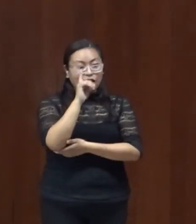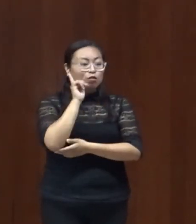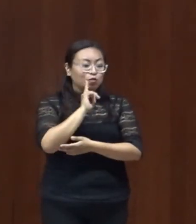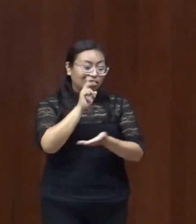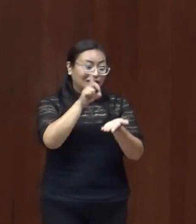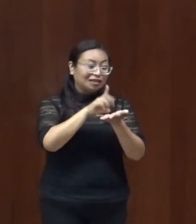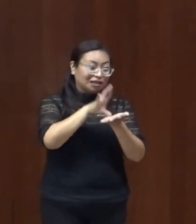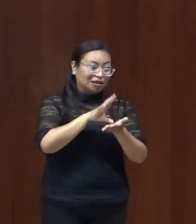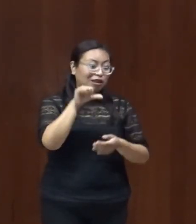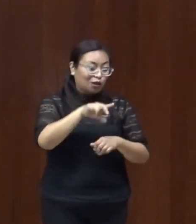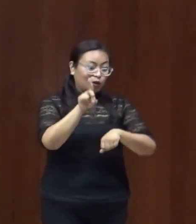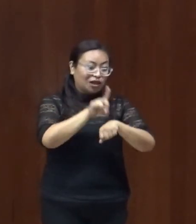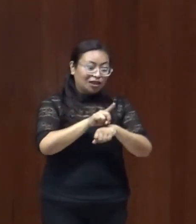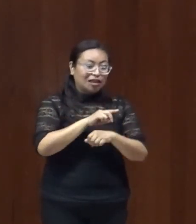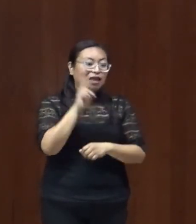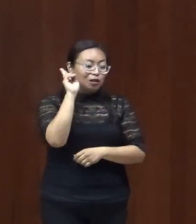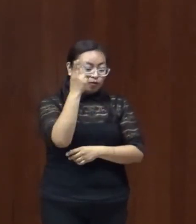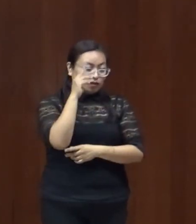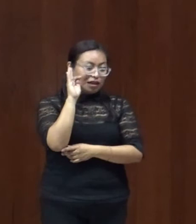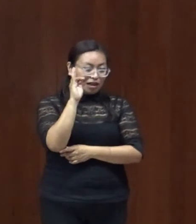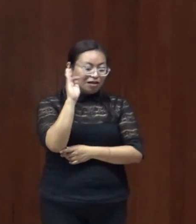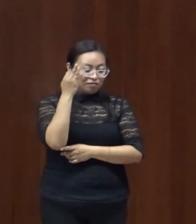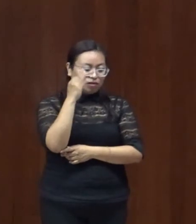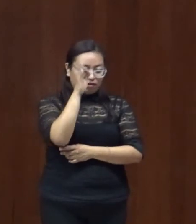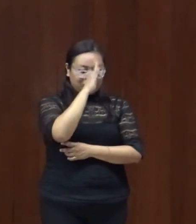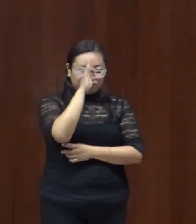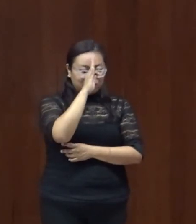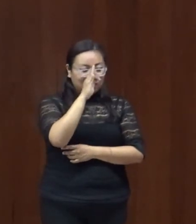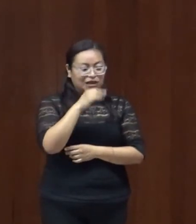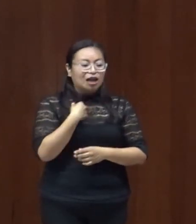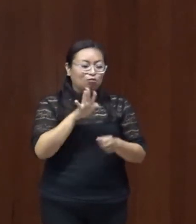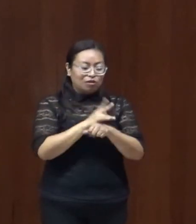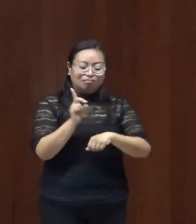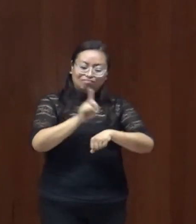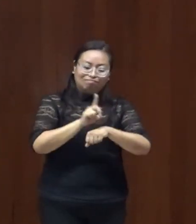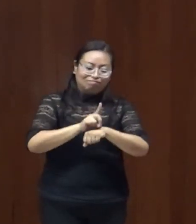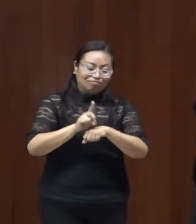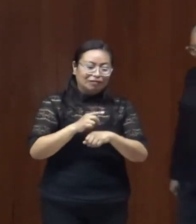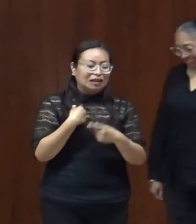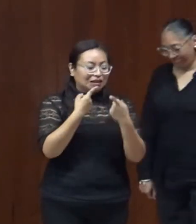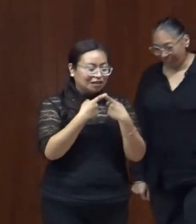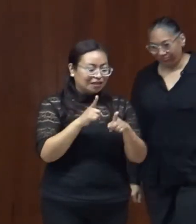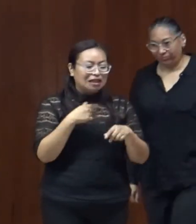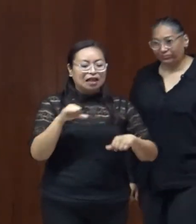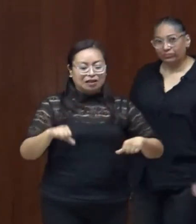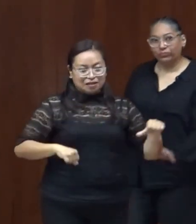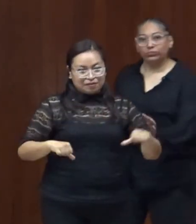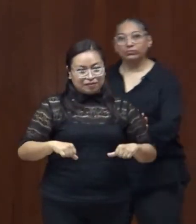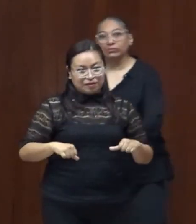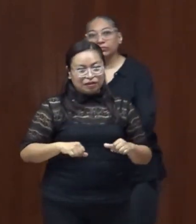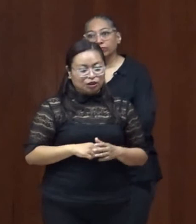con discapacidad en esta facultad quienes pues día con día van haciendo distintos ejercicios